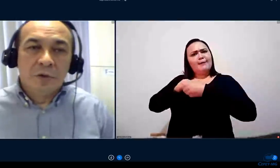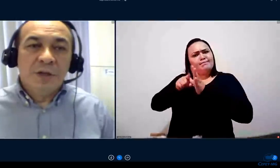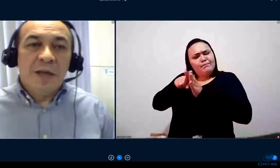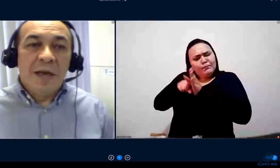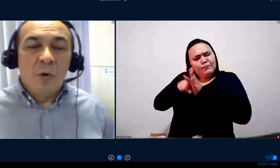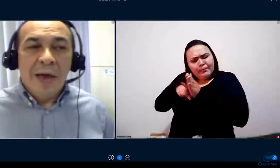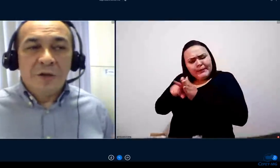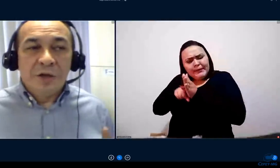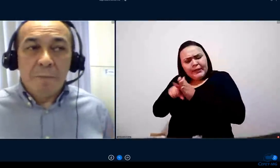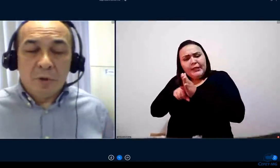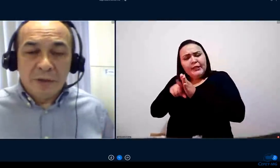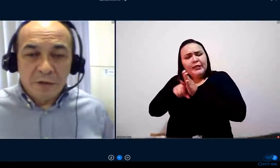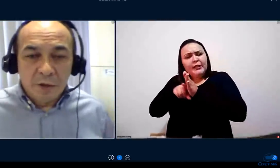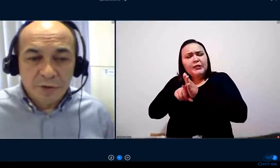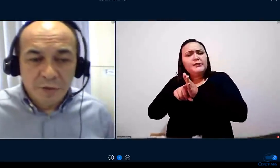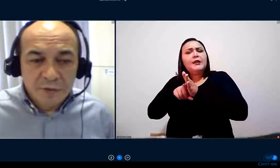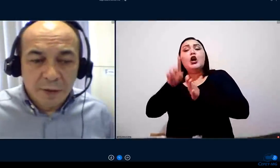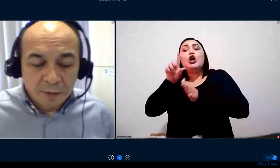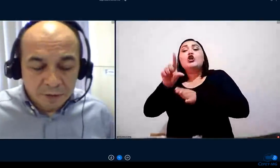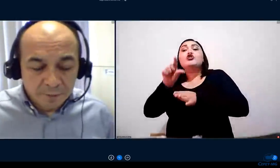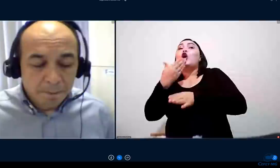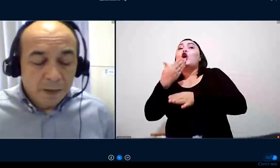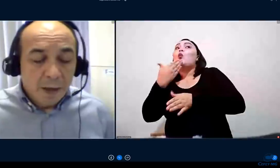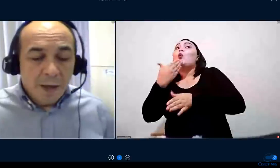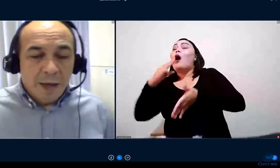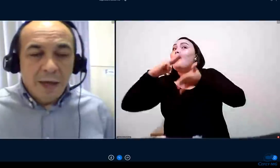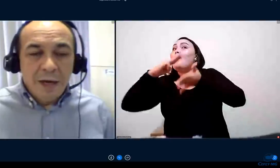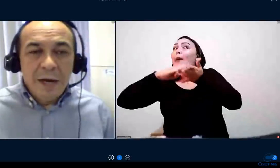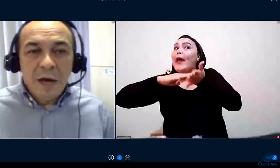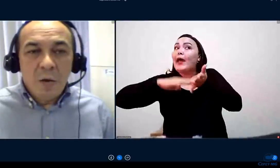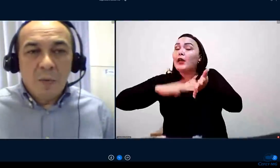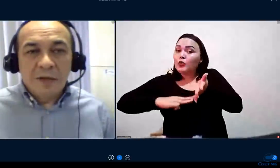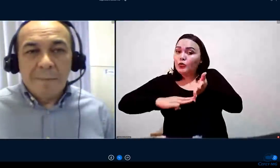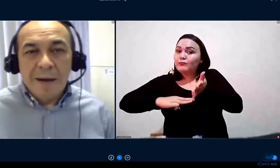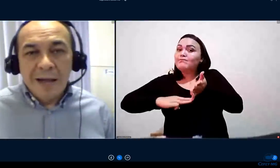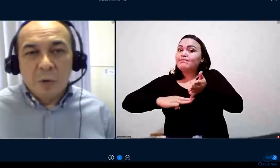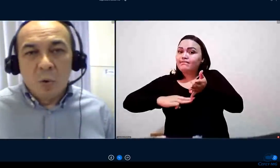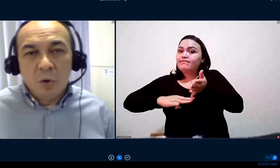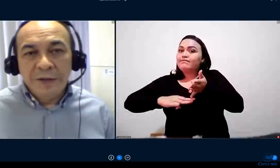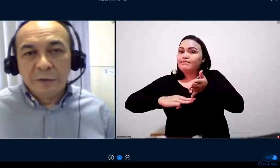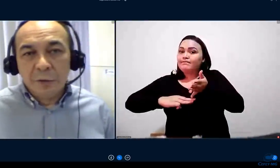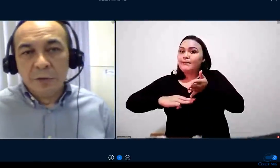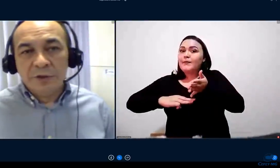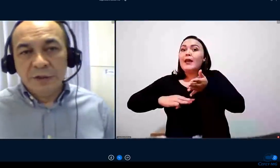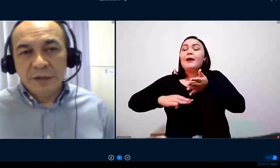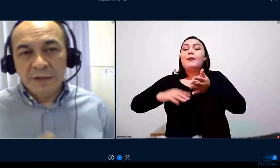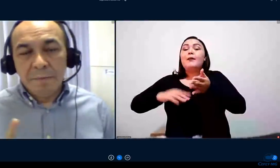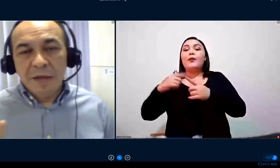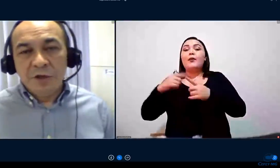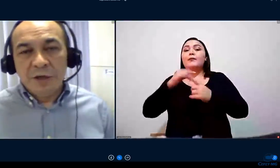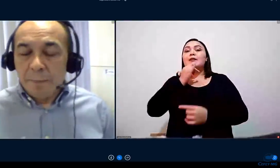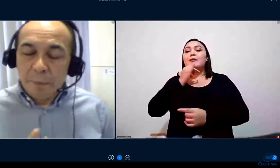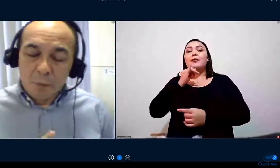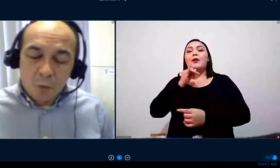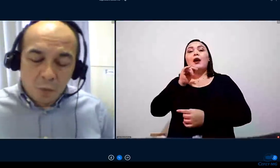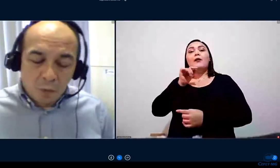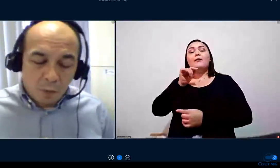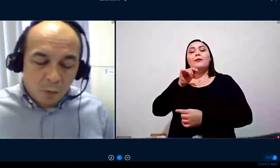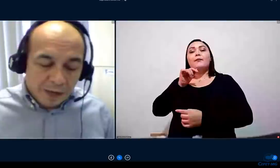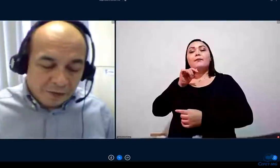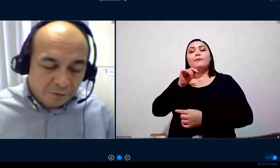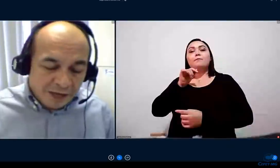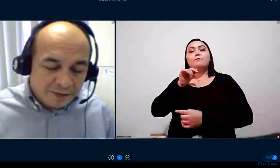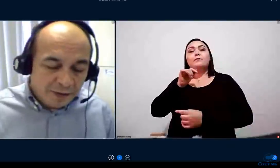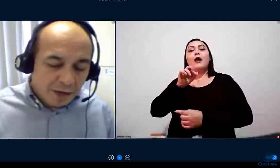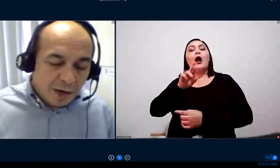metodologia, e aí o HED, é importante que eu diga o seguinte, ele não trabalha com tecnologias, com